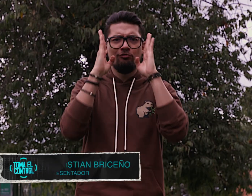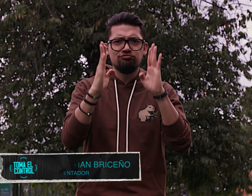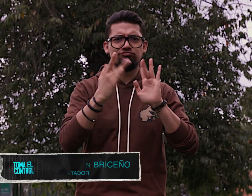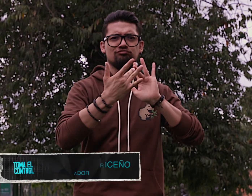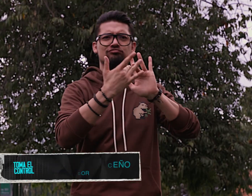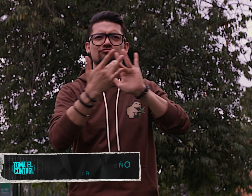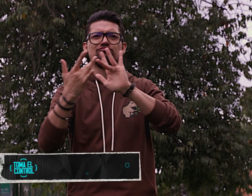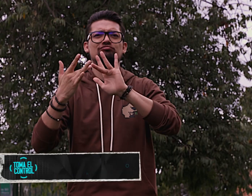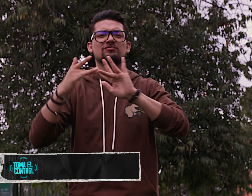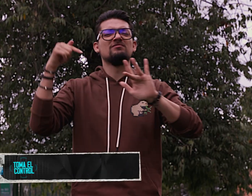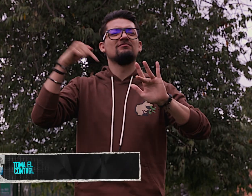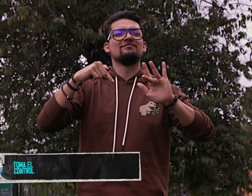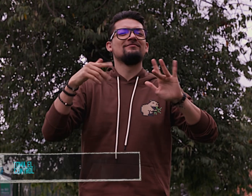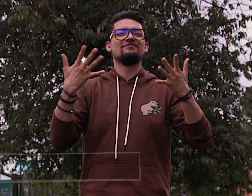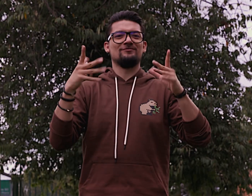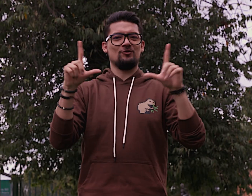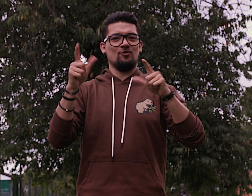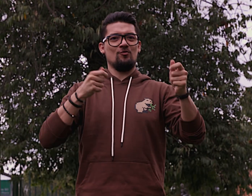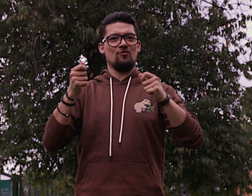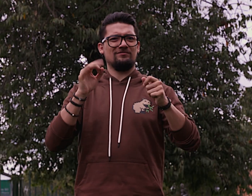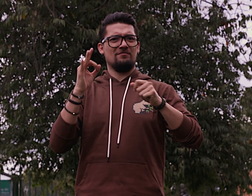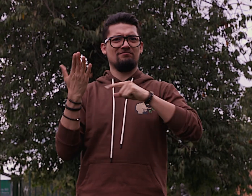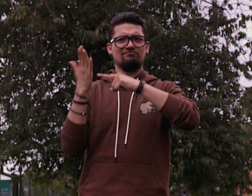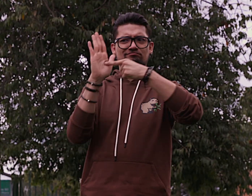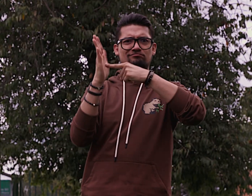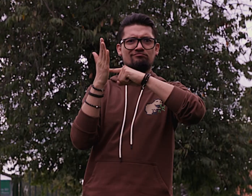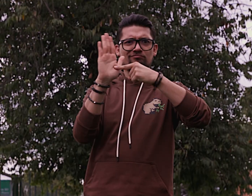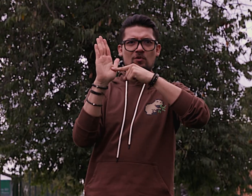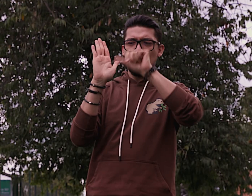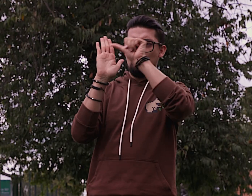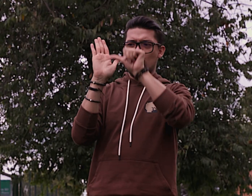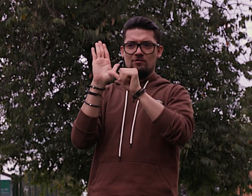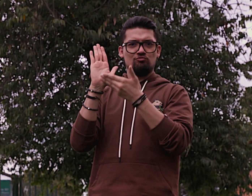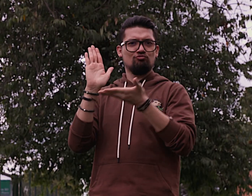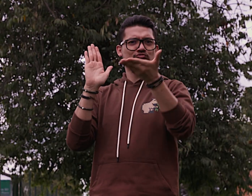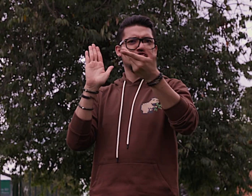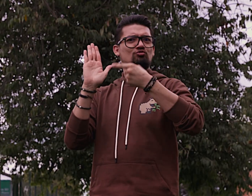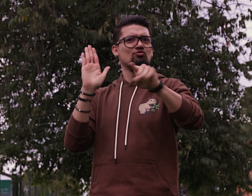Este contenido es financiado recursos Único de Ti. Este